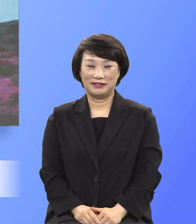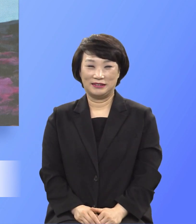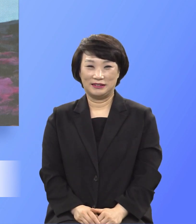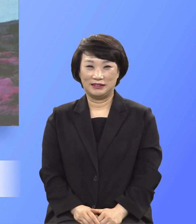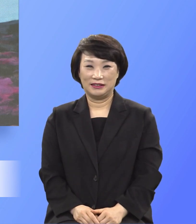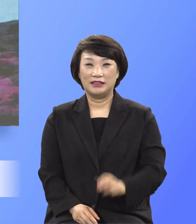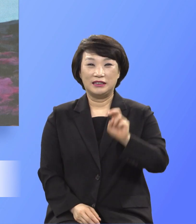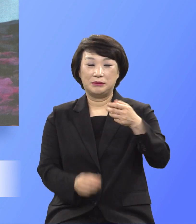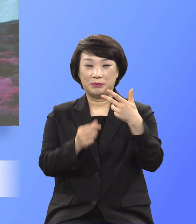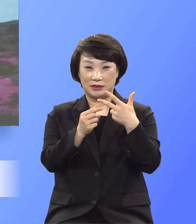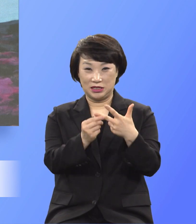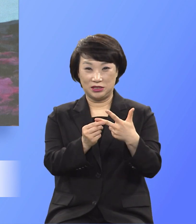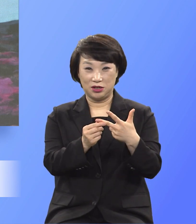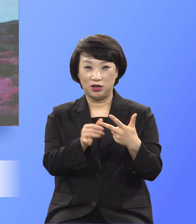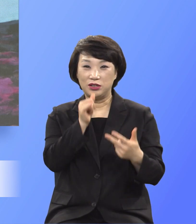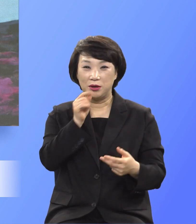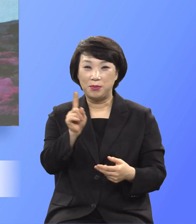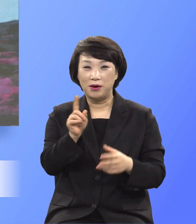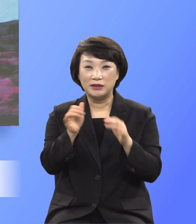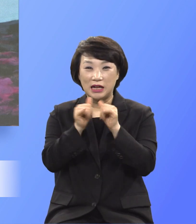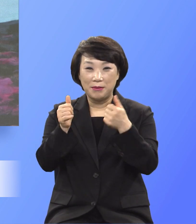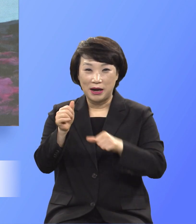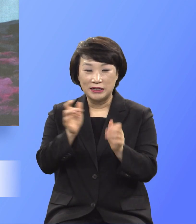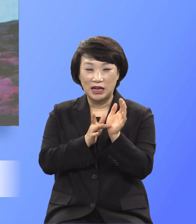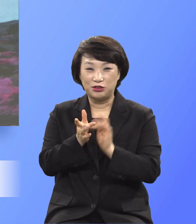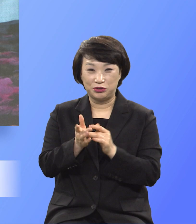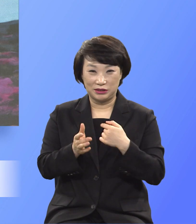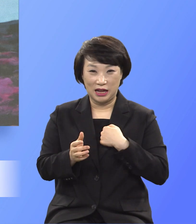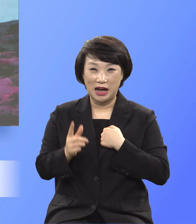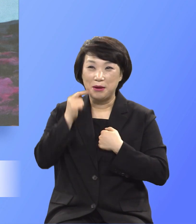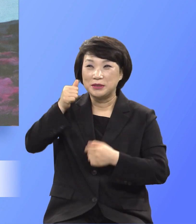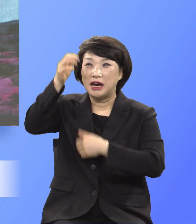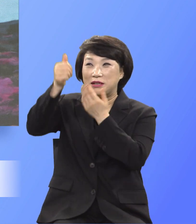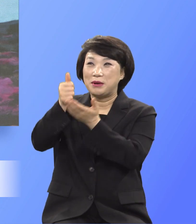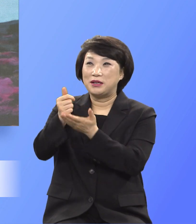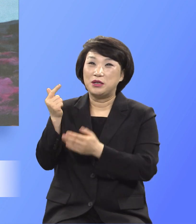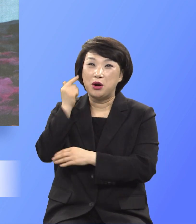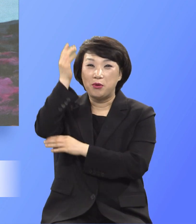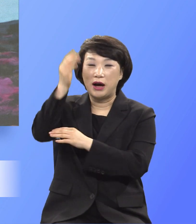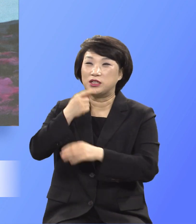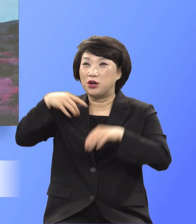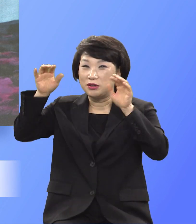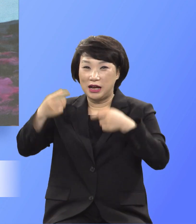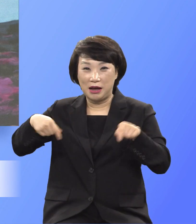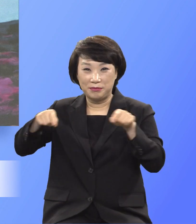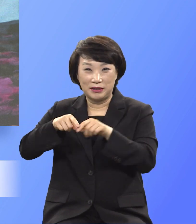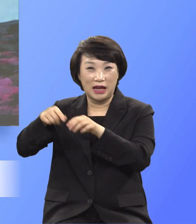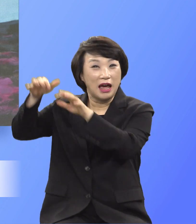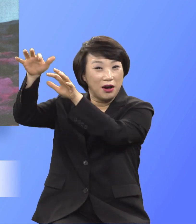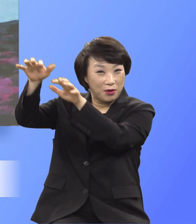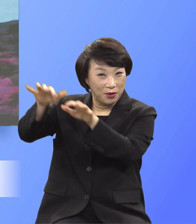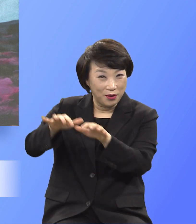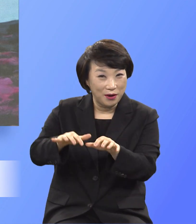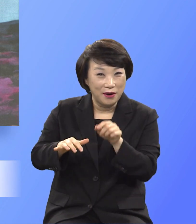27절에 인자가 아버지의 영광으로 그 천사들과 함께 오리니